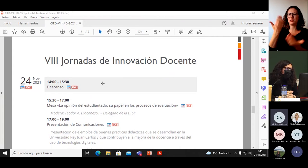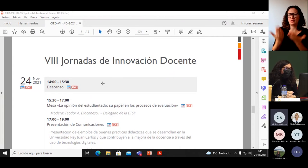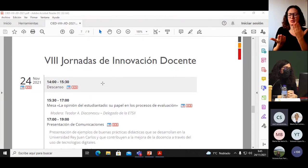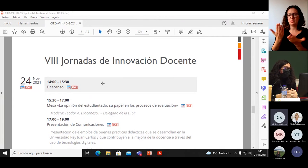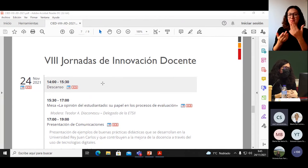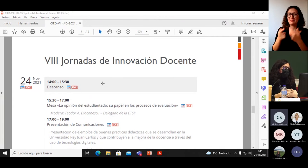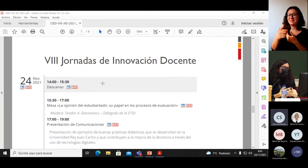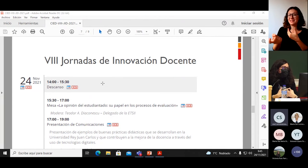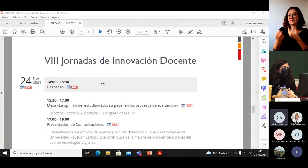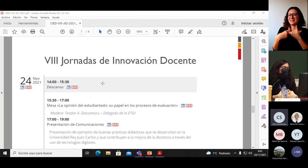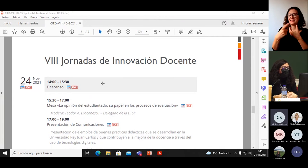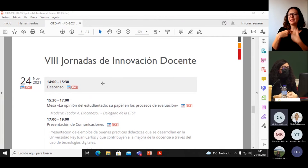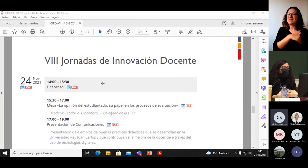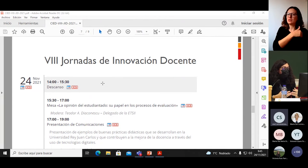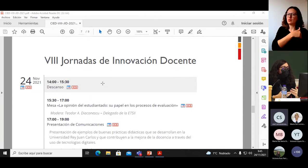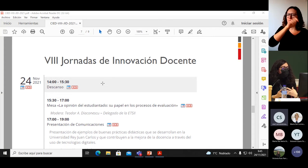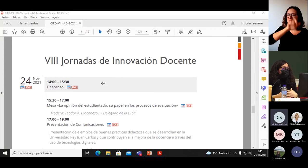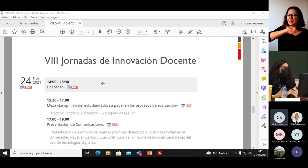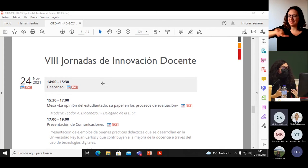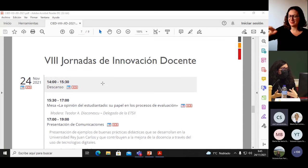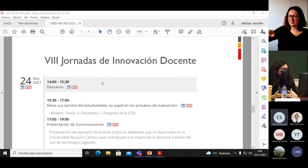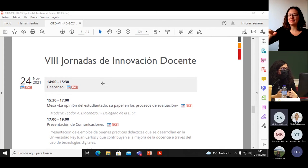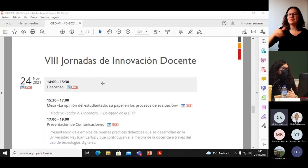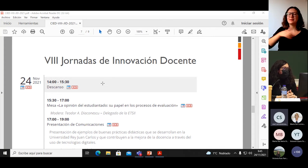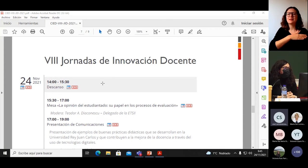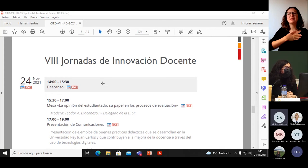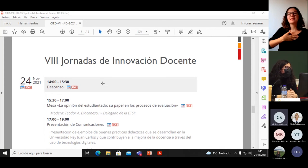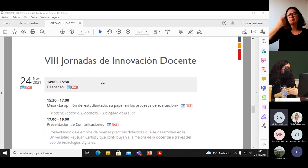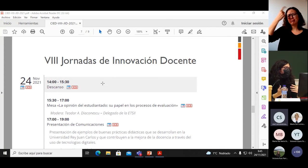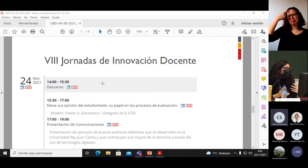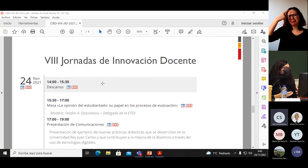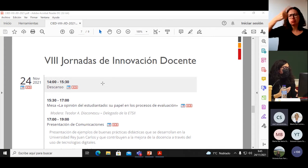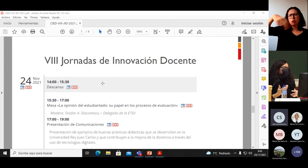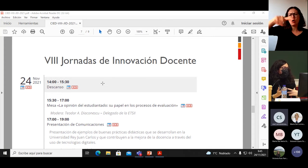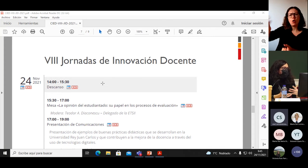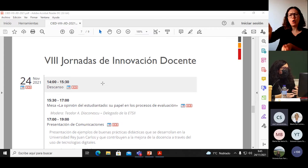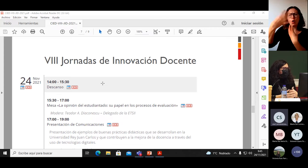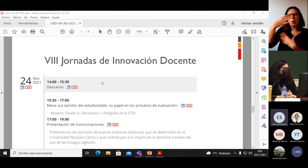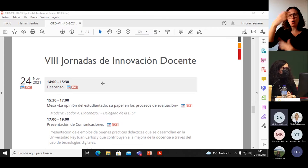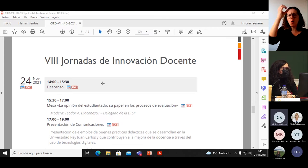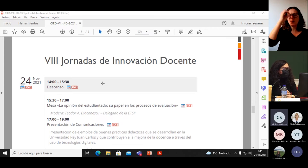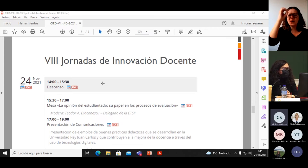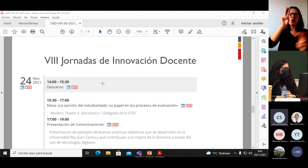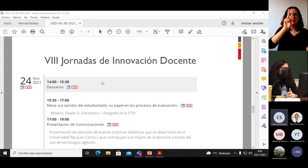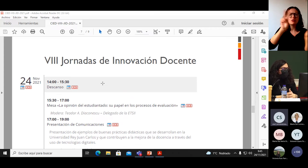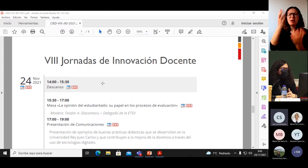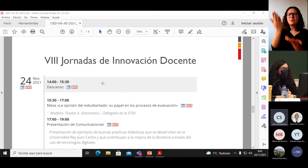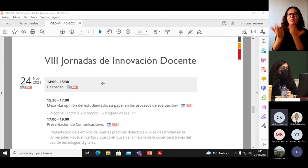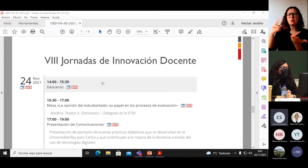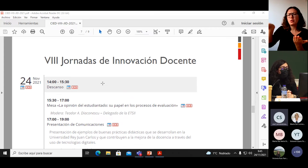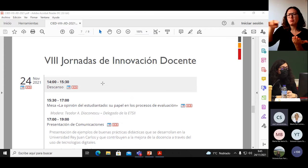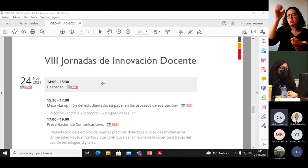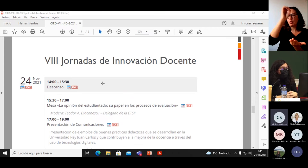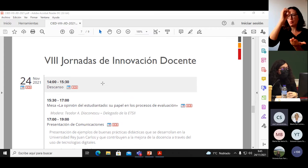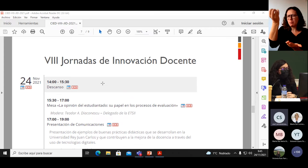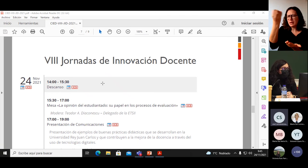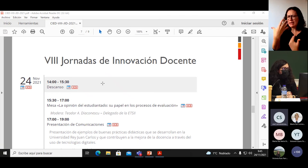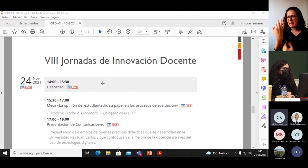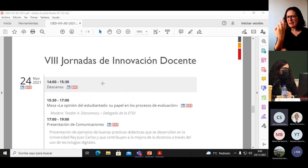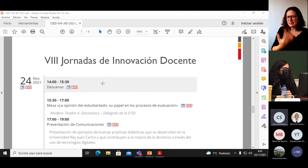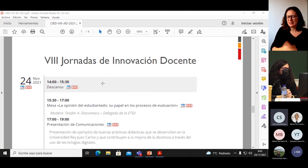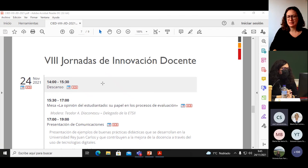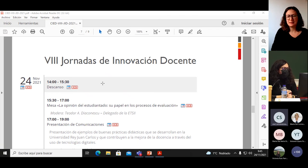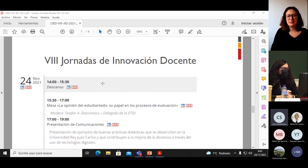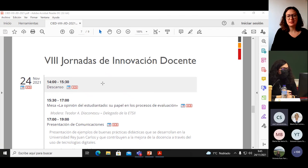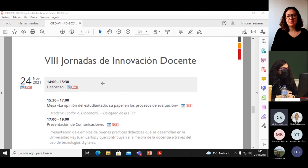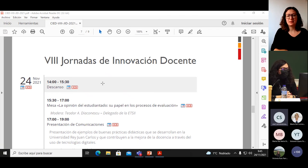estudiantes y lo que queremos es ver su opinión con respecto a toda la evaluación, a todo el proceso de evaluación. Esta mesa